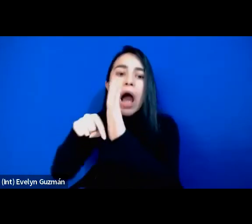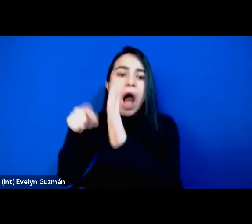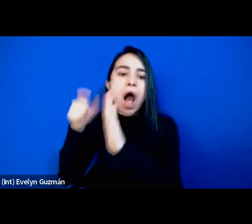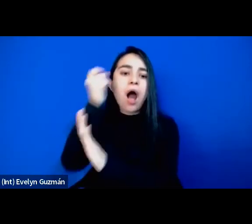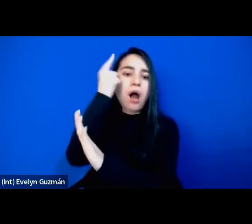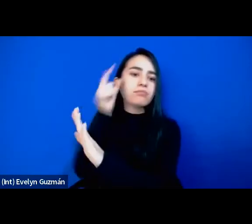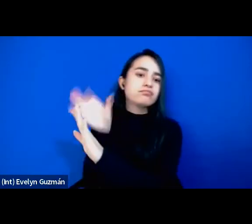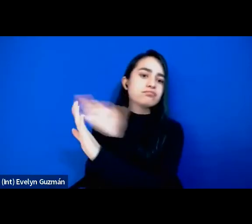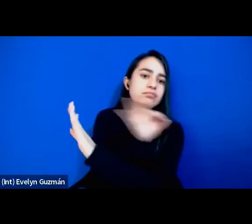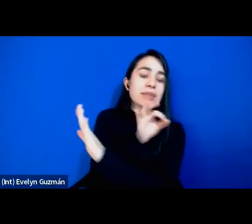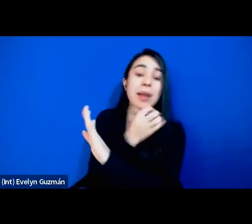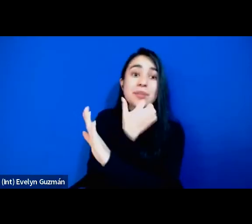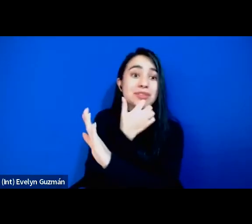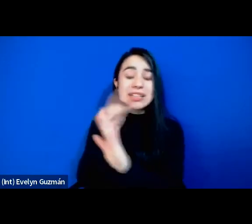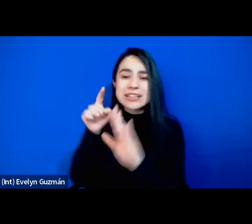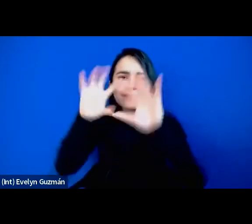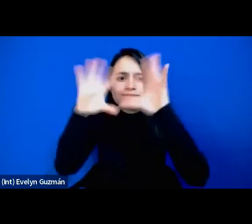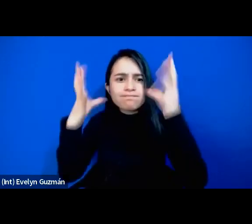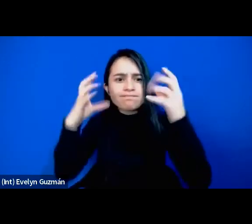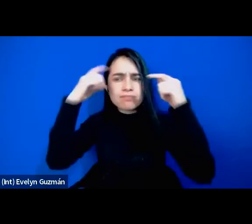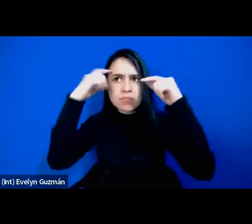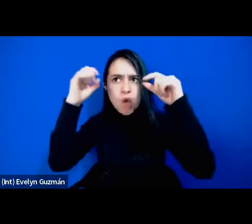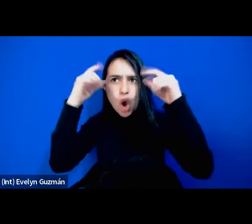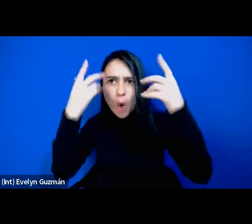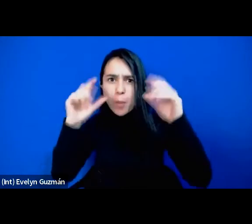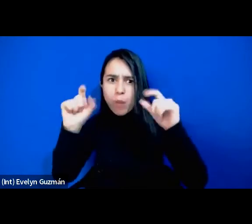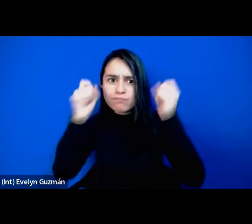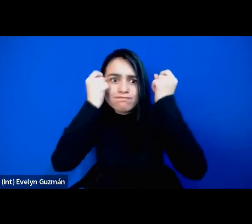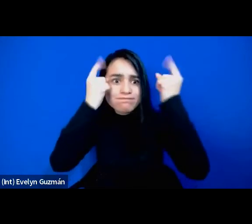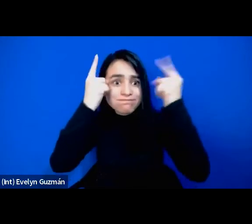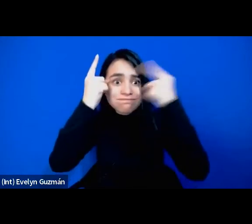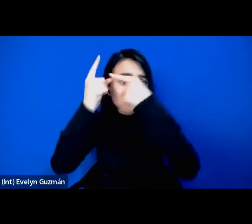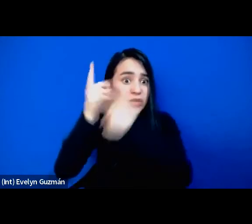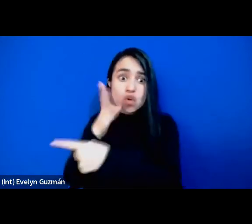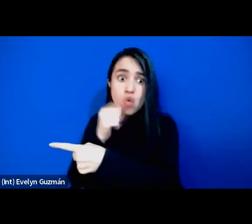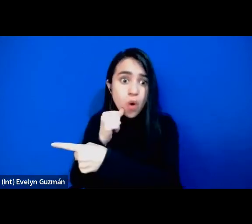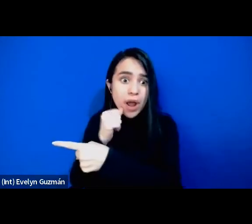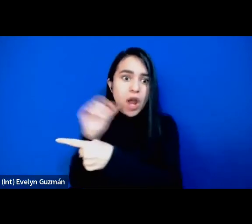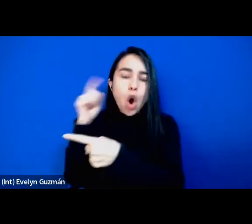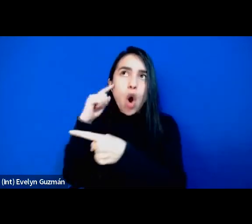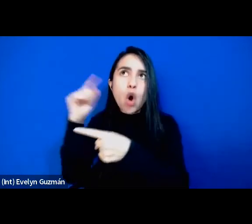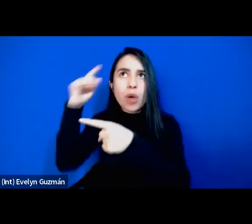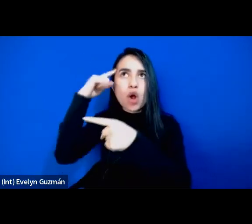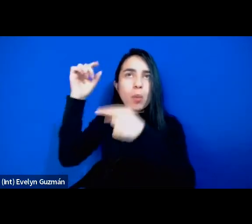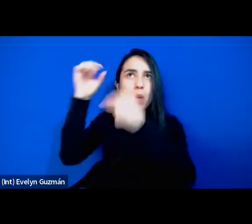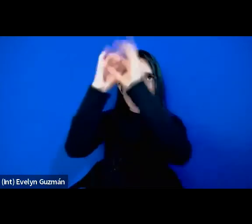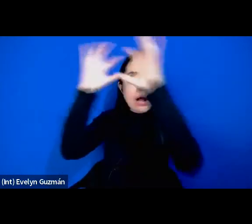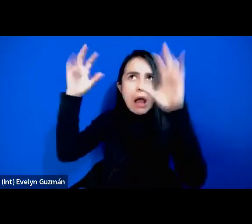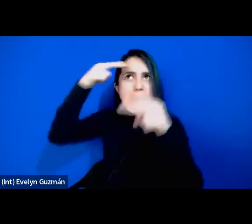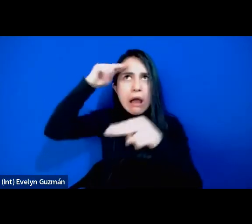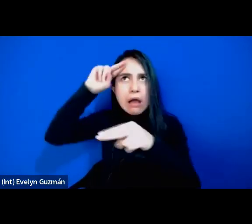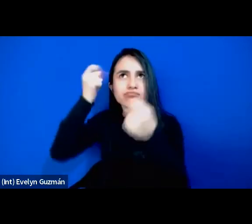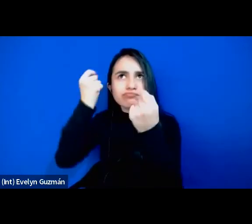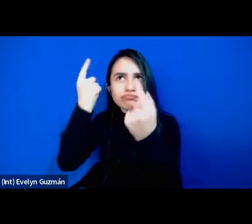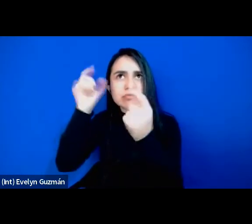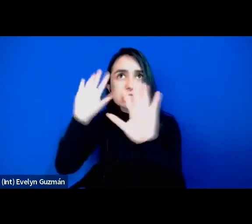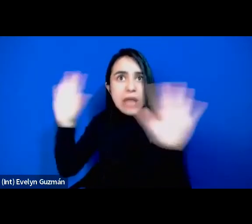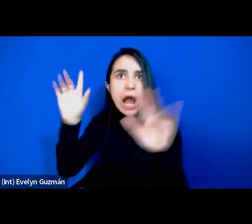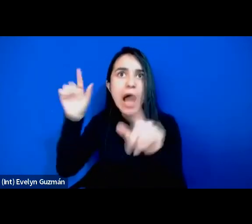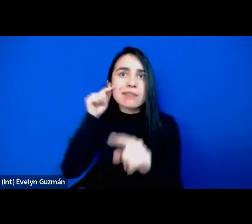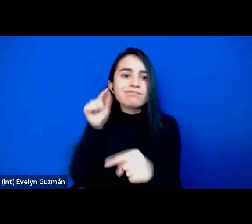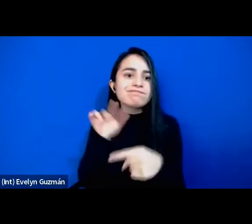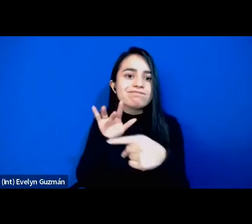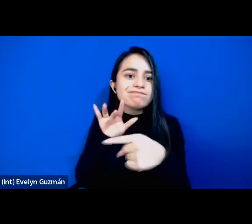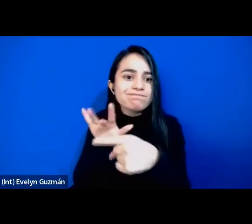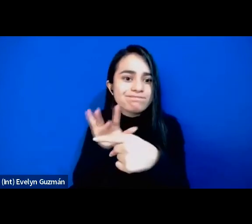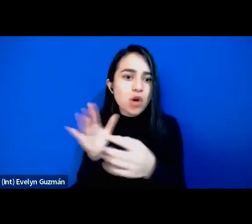fotografía, esa imagen, ese, ese paisaje, pues no podemos intervenir, ¿no? Entonces, pues así,